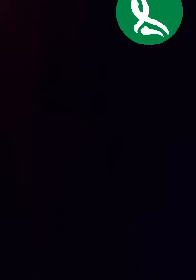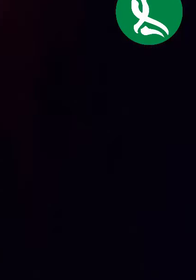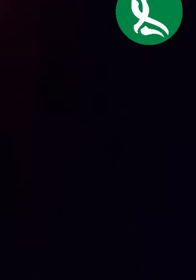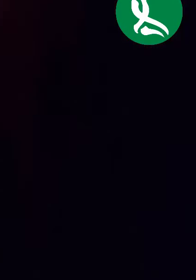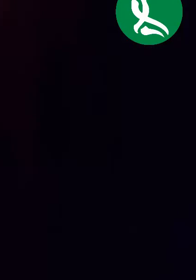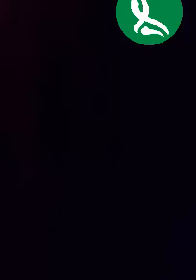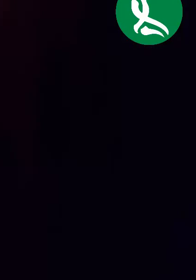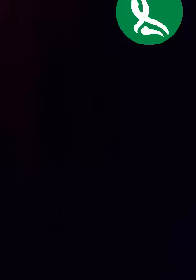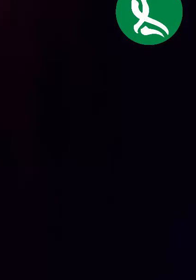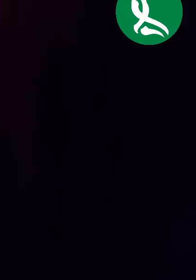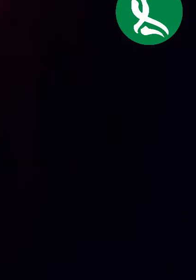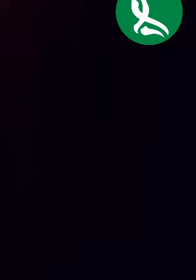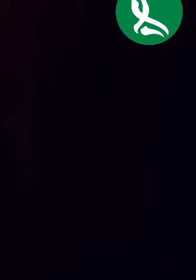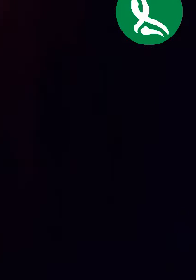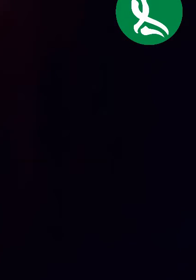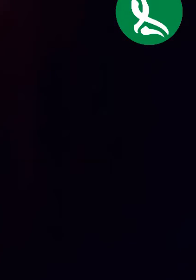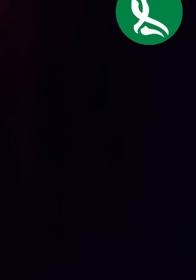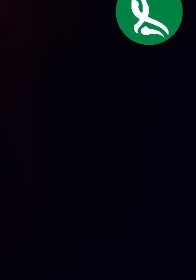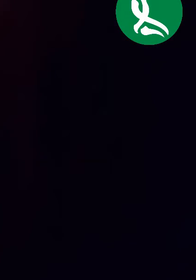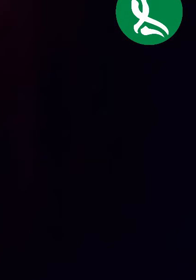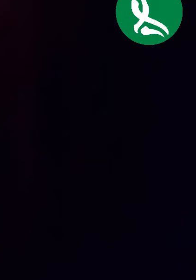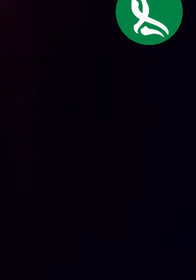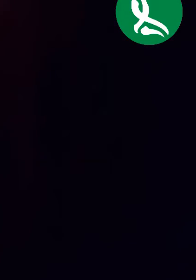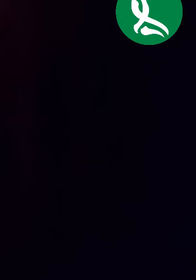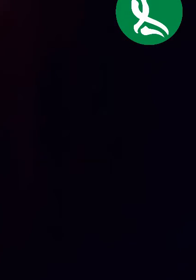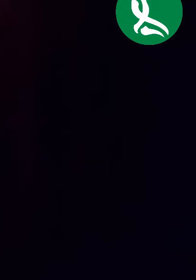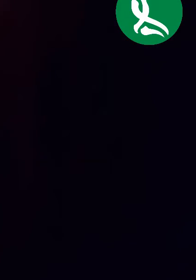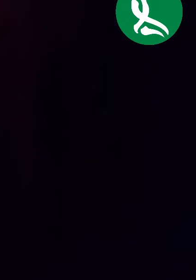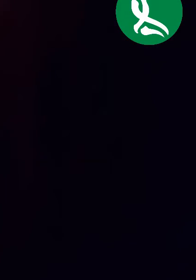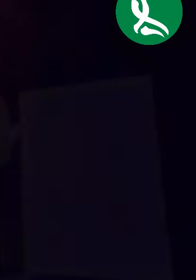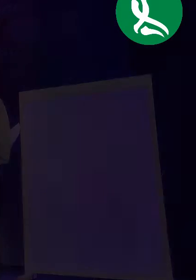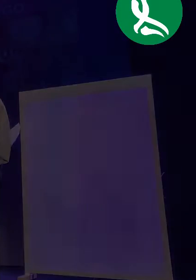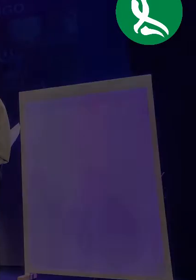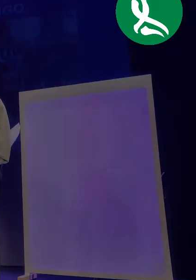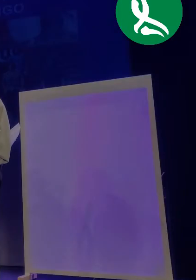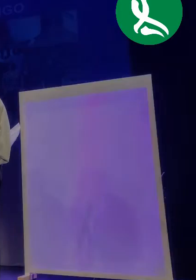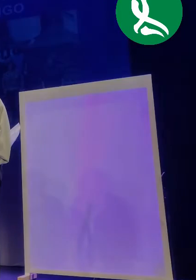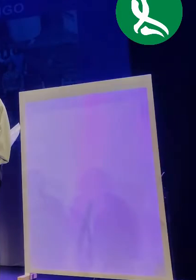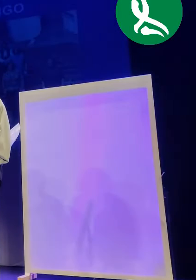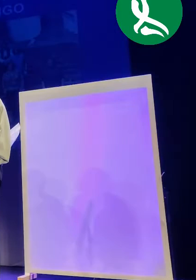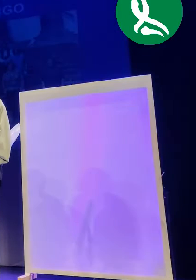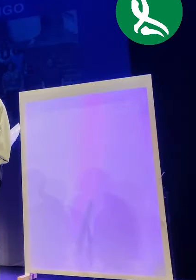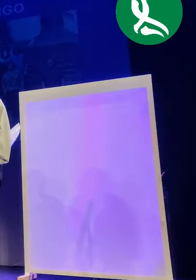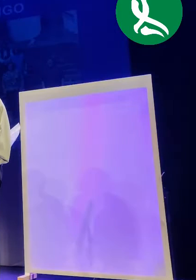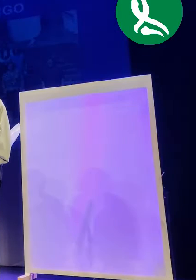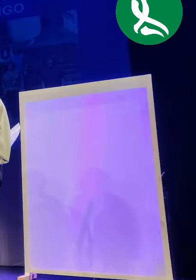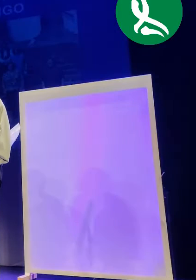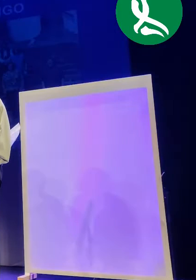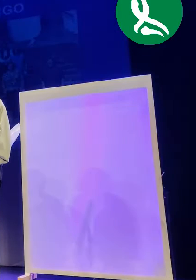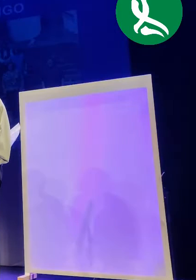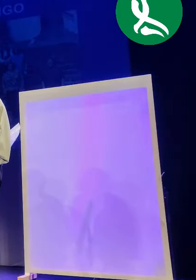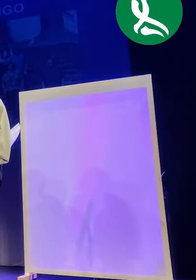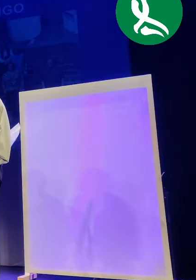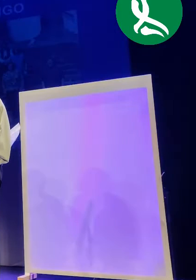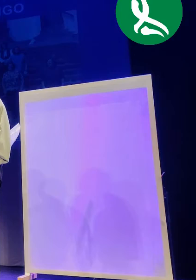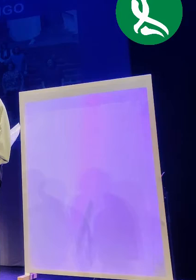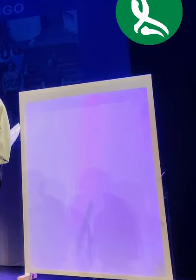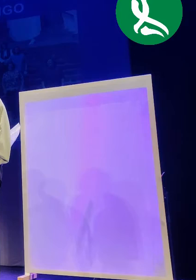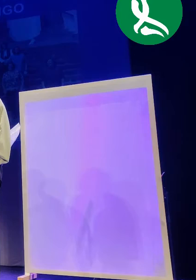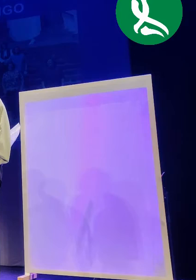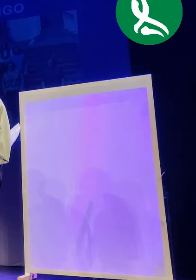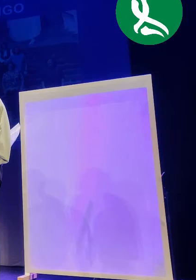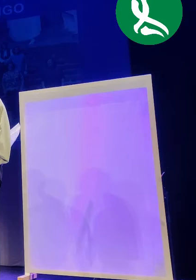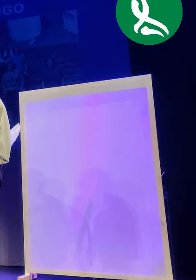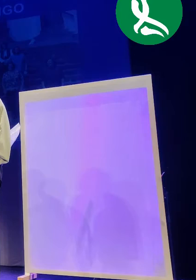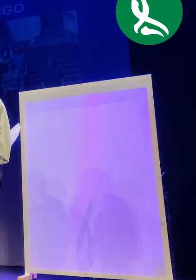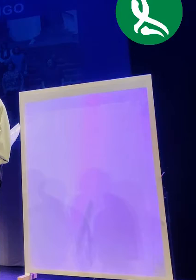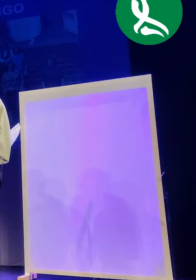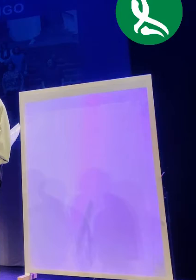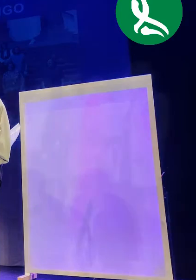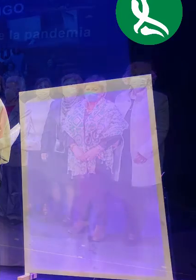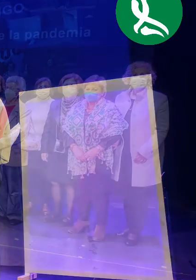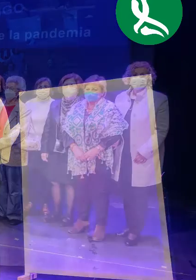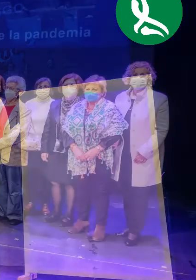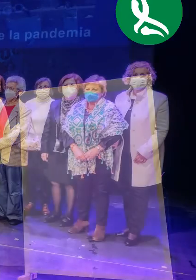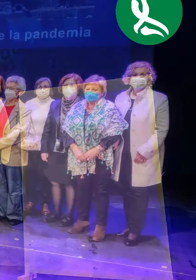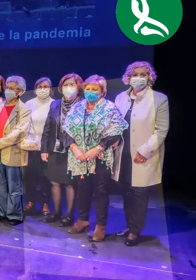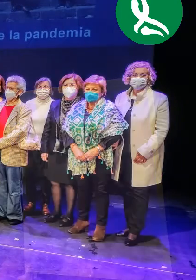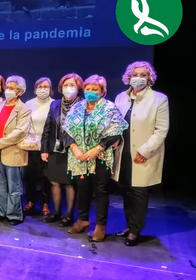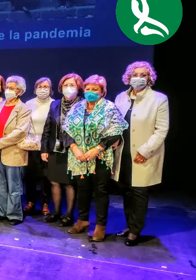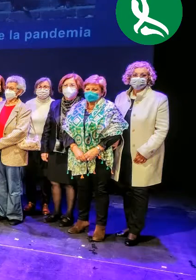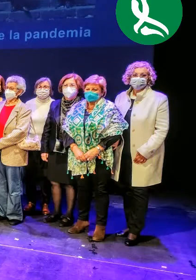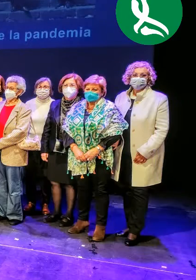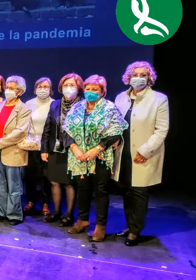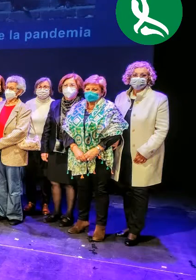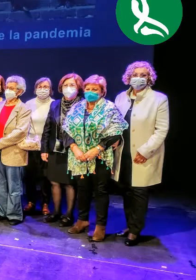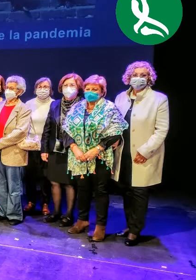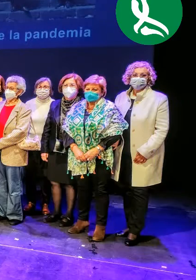que la realidad en torno a la cuestión de género no nos permite ser optimistas de todo. De manera que esta lucha debe continuar. Ese, precisamente, es el